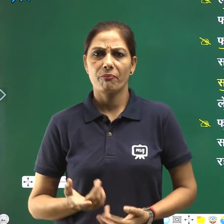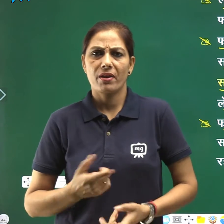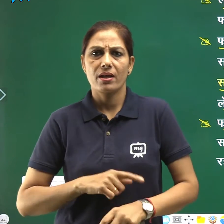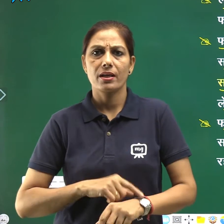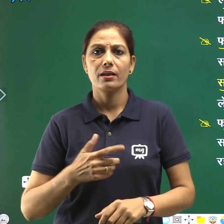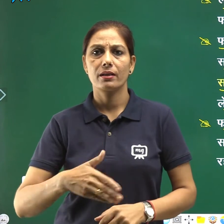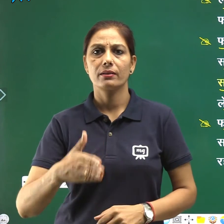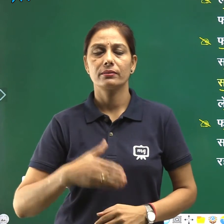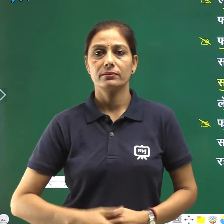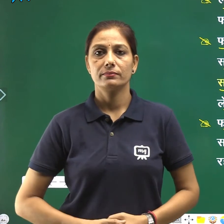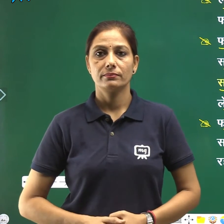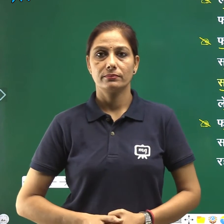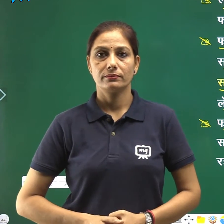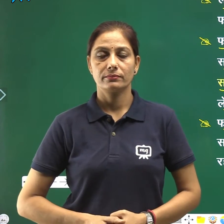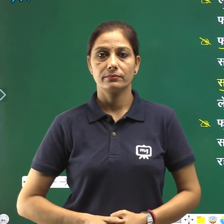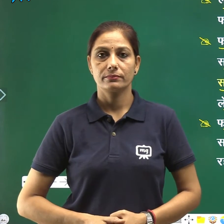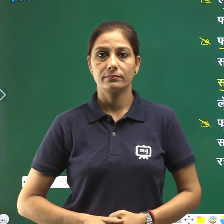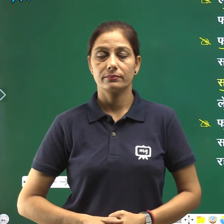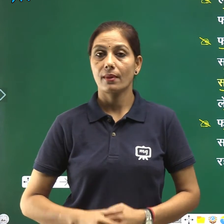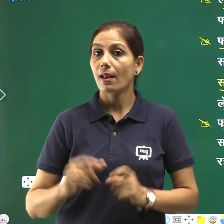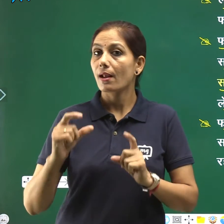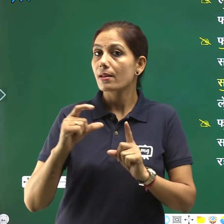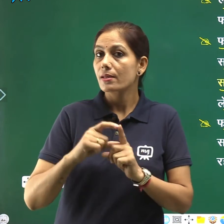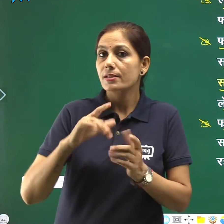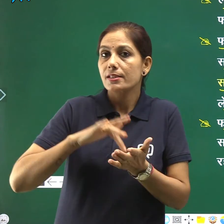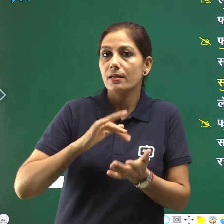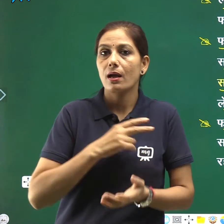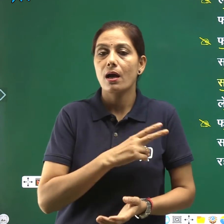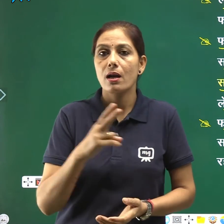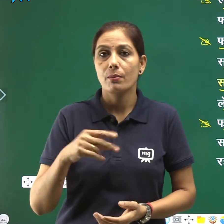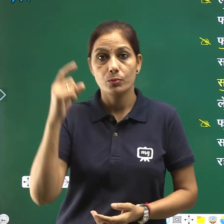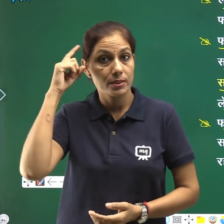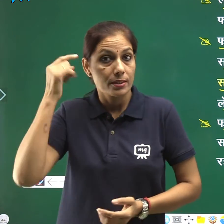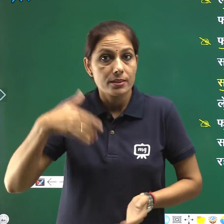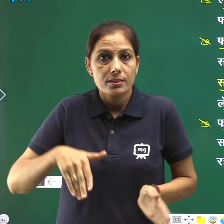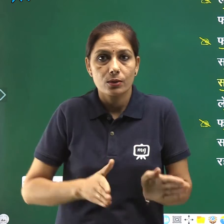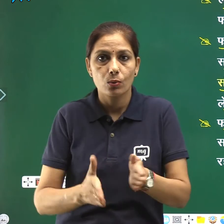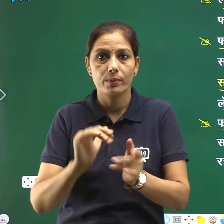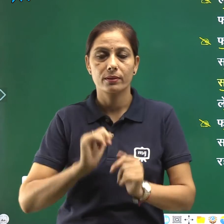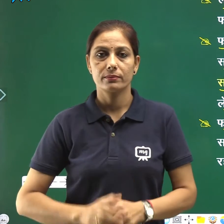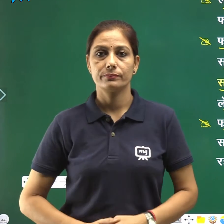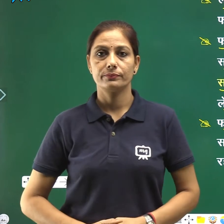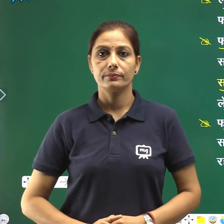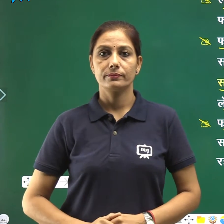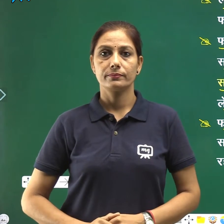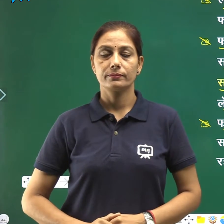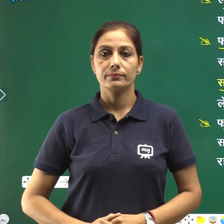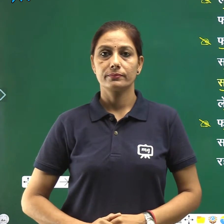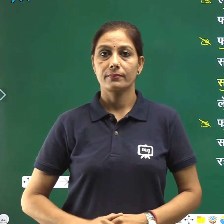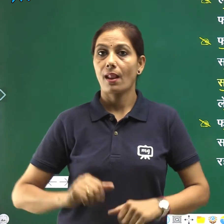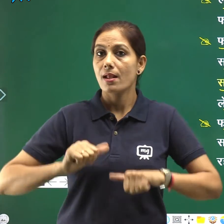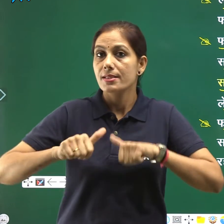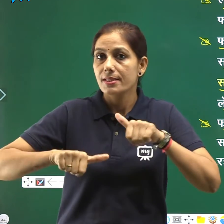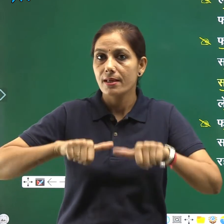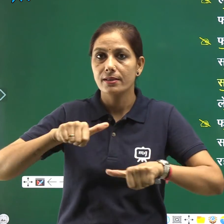इलहबाद की शड़कों पर साइकिल